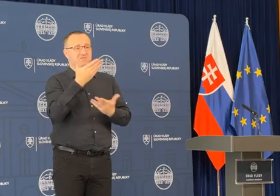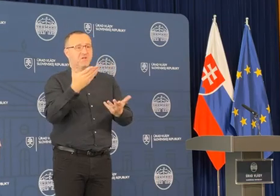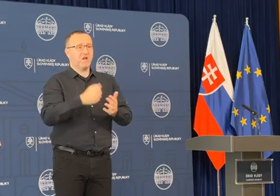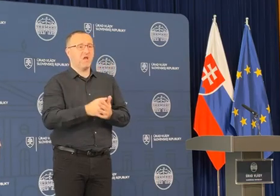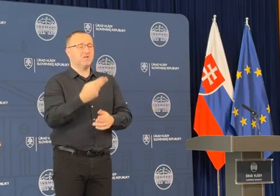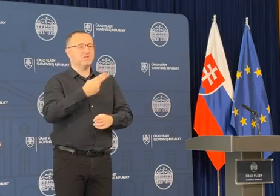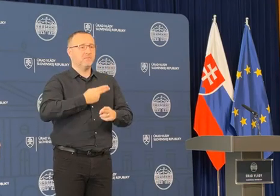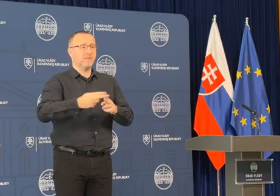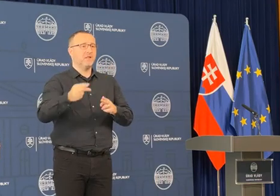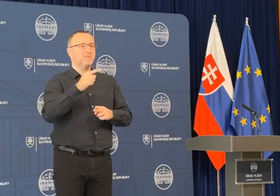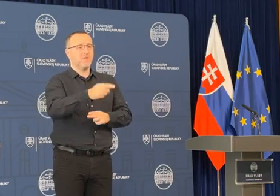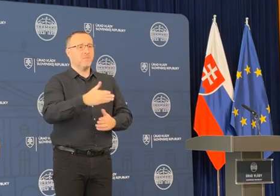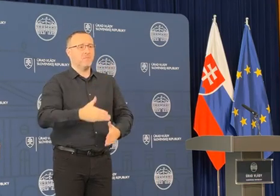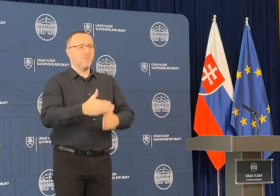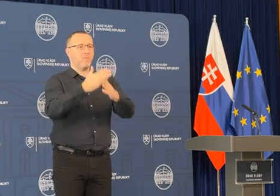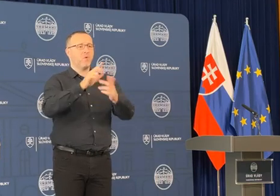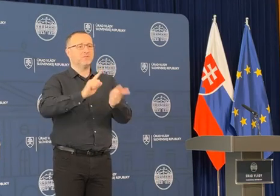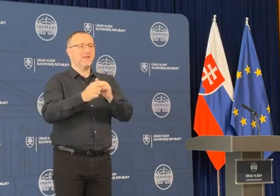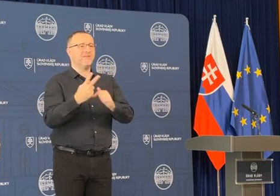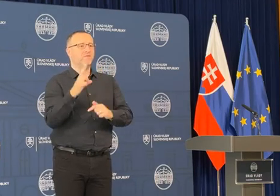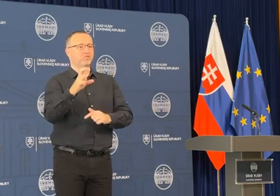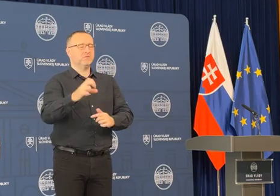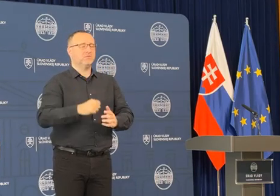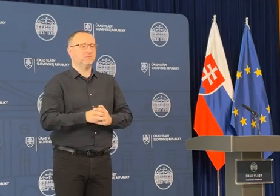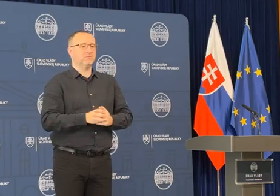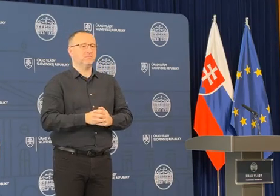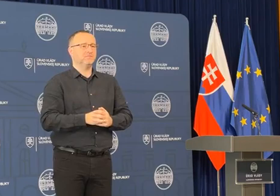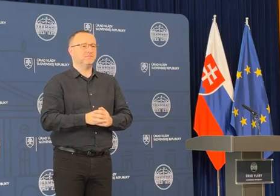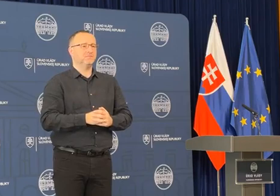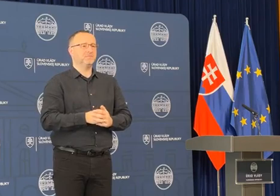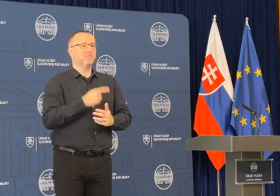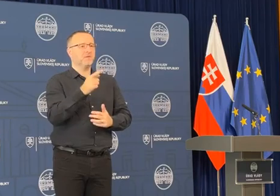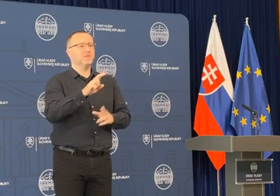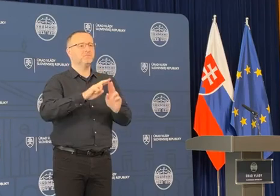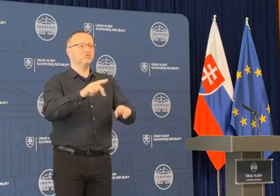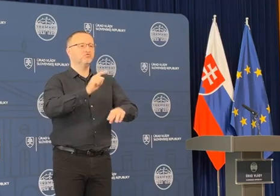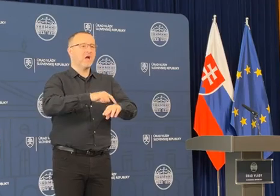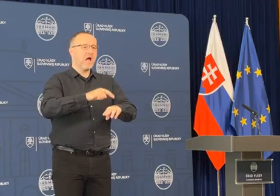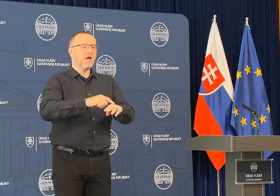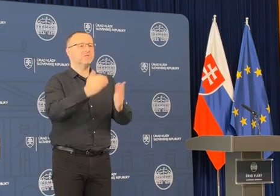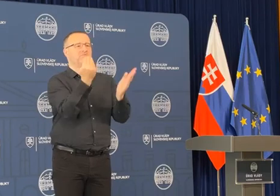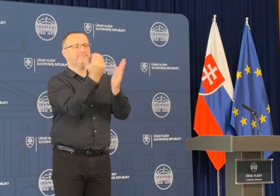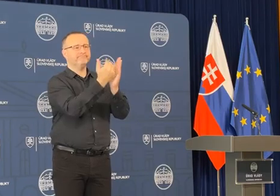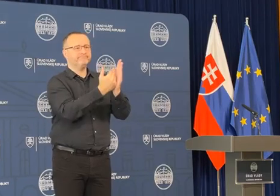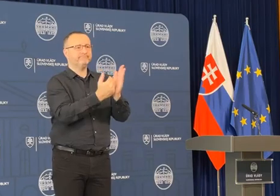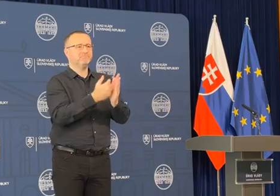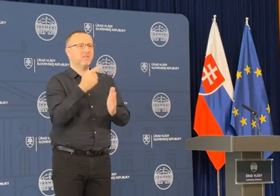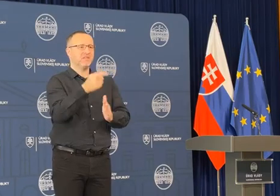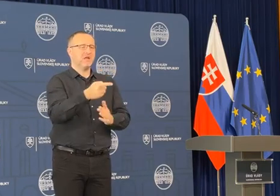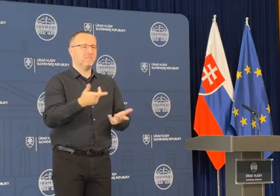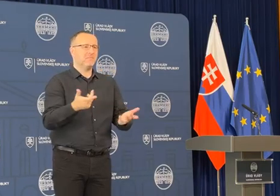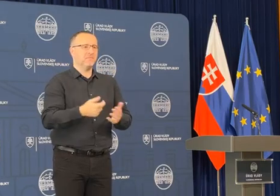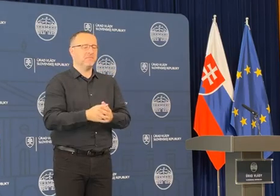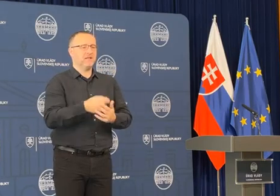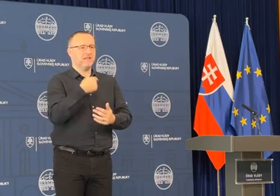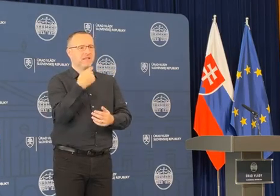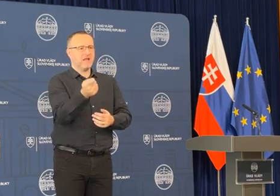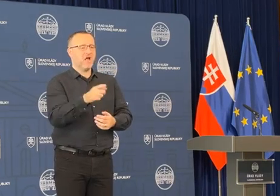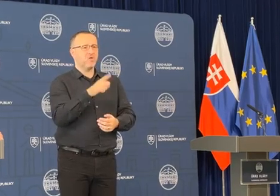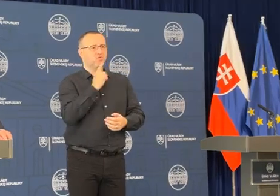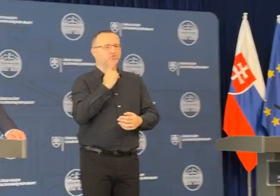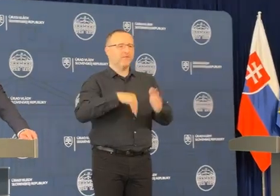vlastne splnením tejto pomoci pre vyššie územné celky a z hľadiska aj možno času, harmonogramu, či sa to tam dá nejak trošku viac